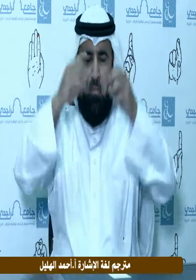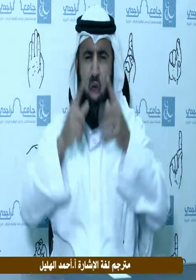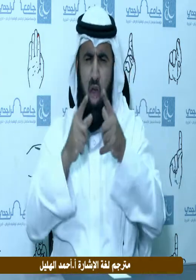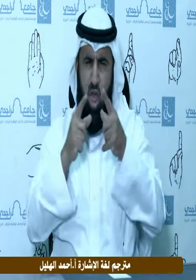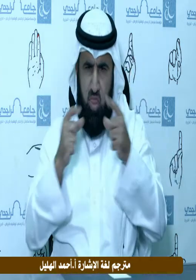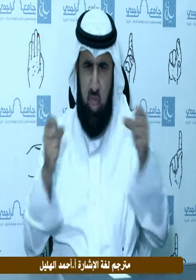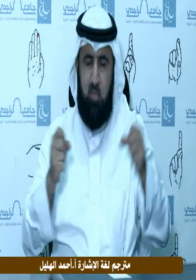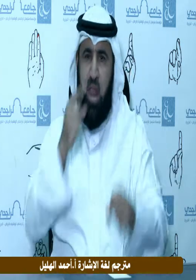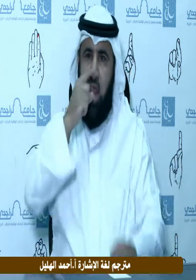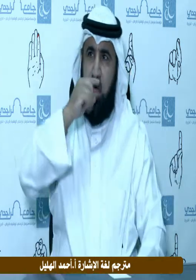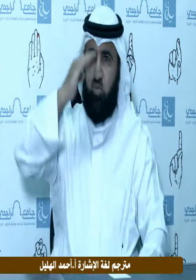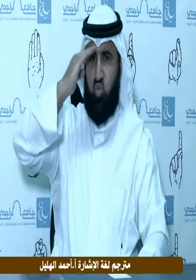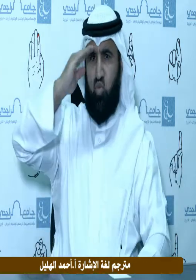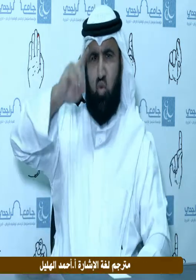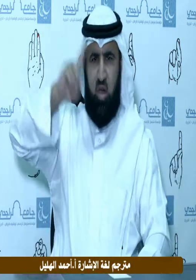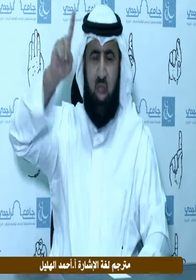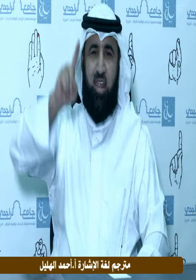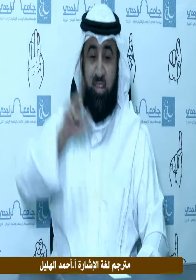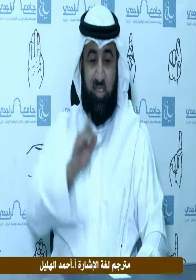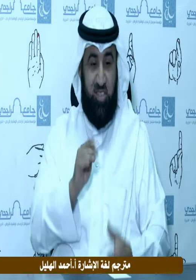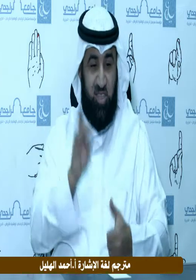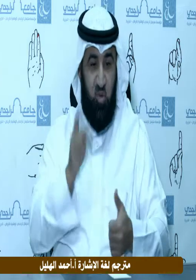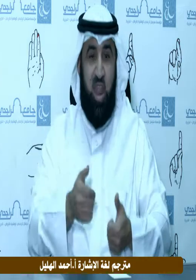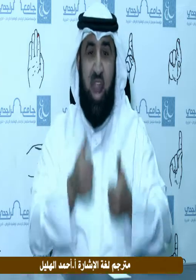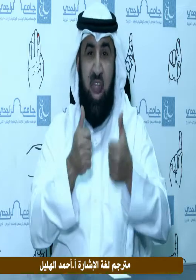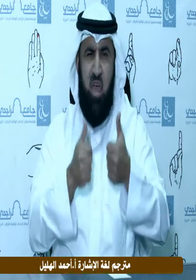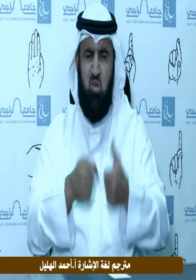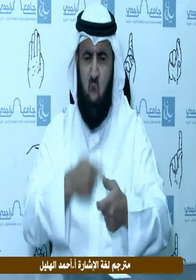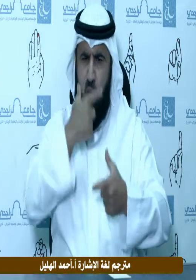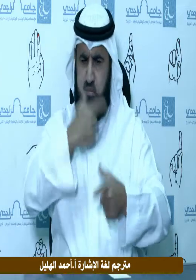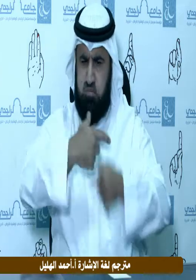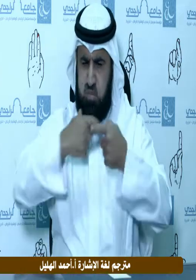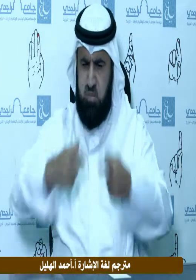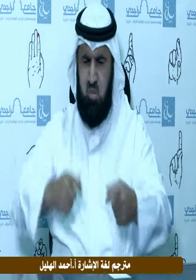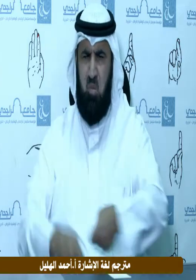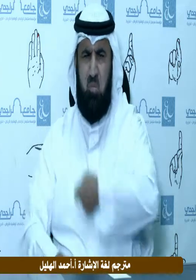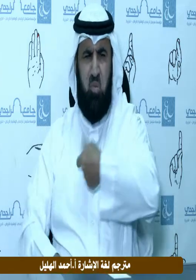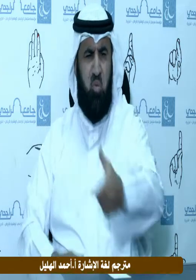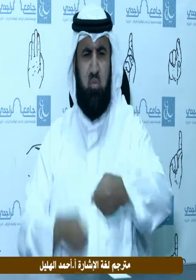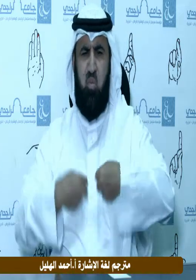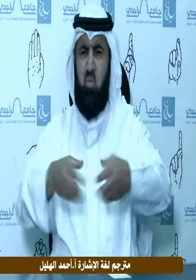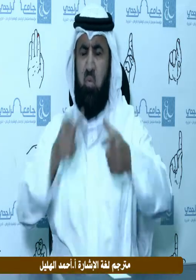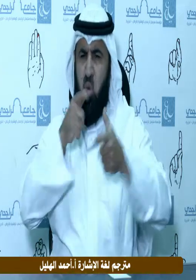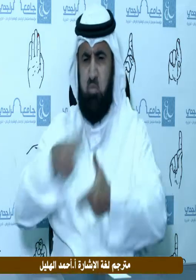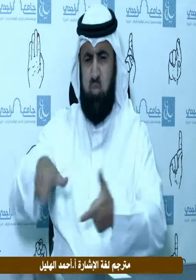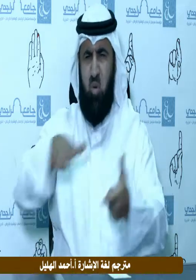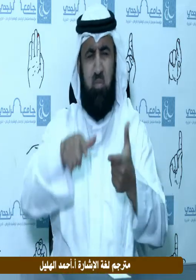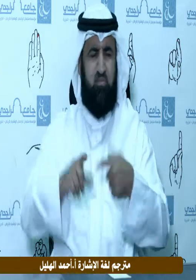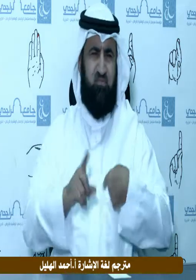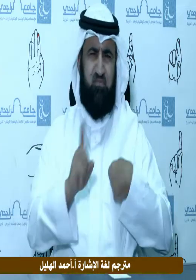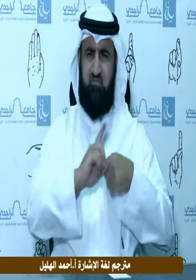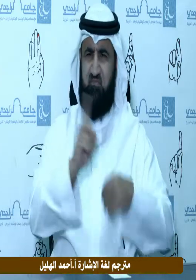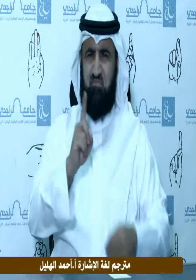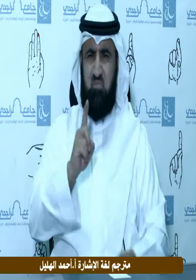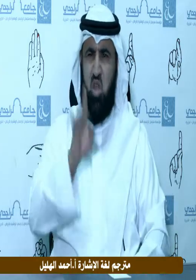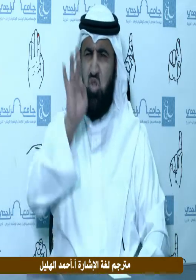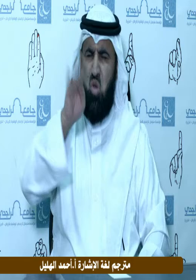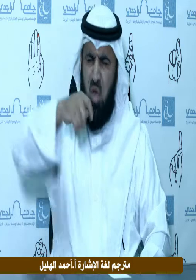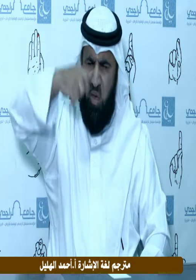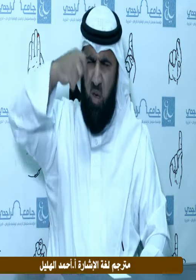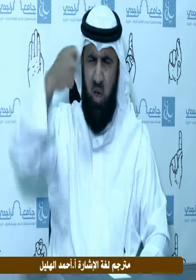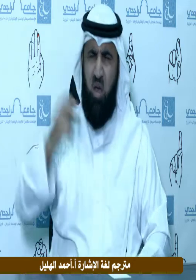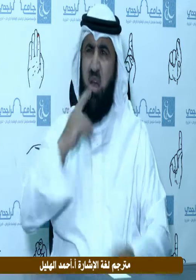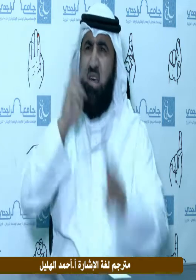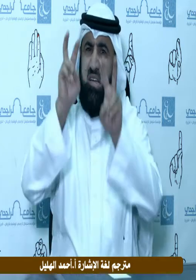تشكر بالخطيئة فالإسراف في الطعام والمباهات بالصالات التي يكون بها الزواج